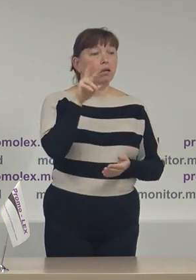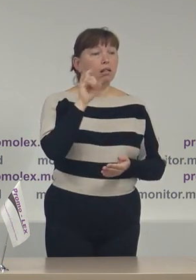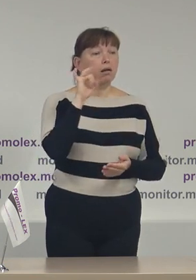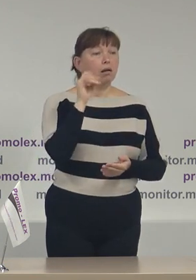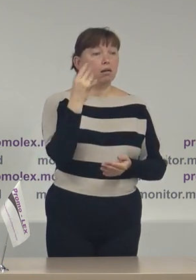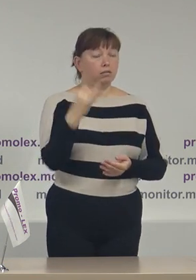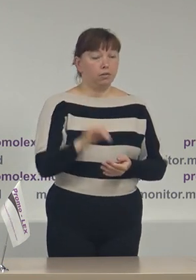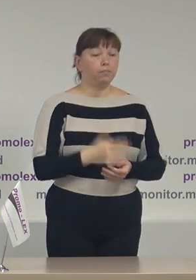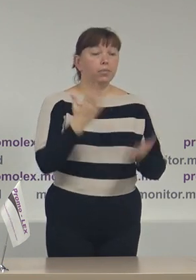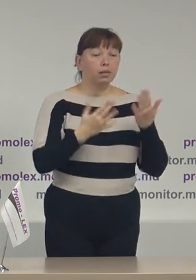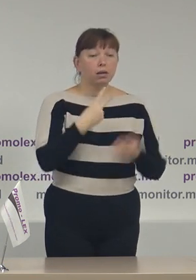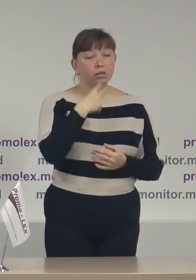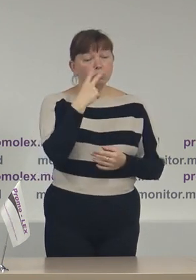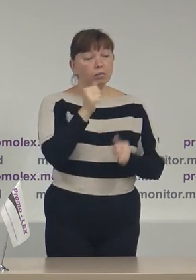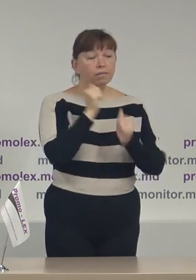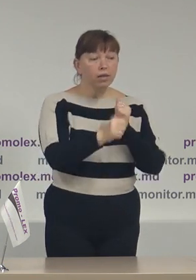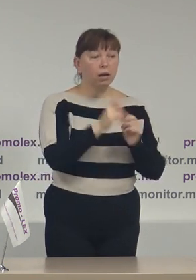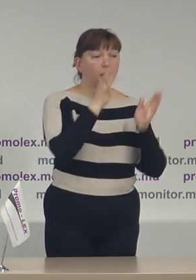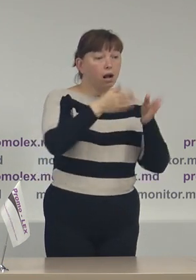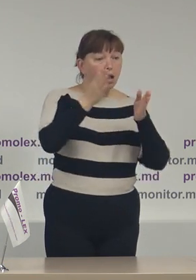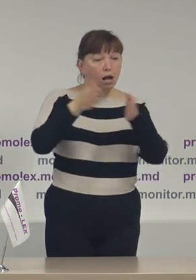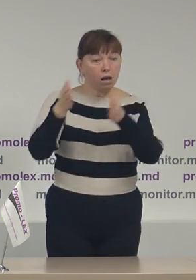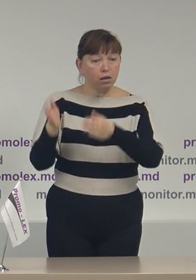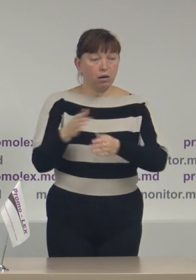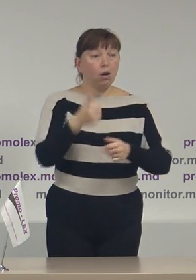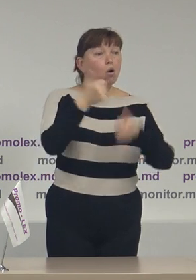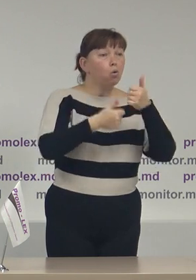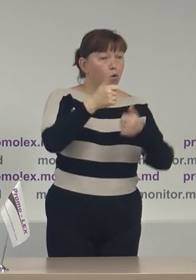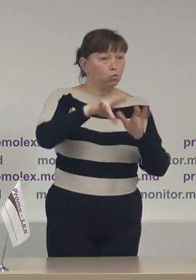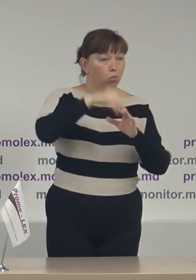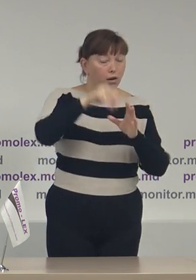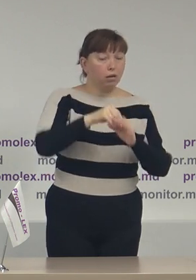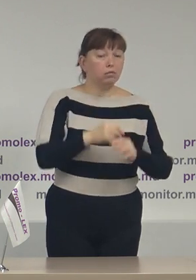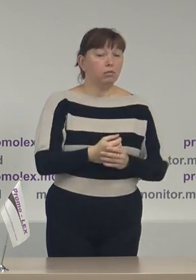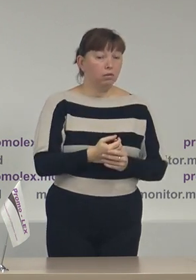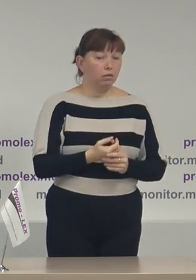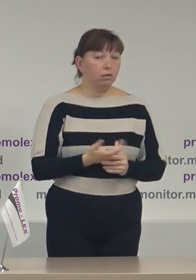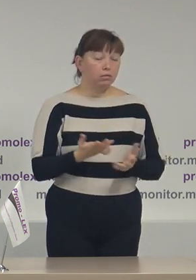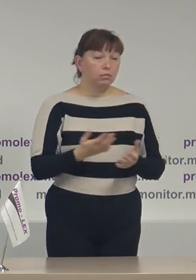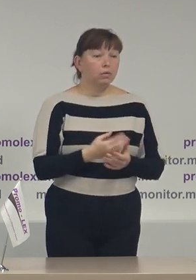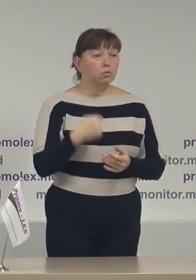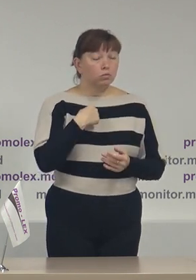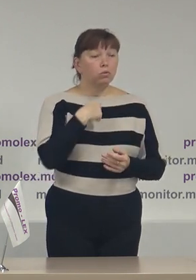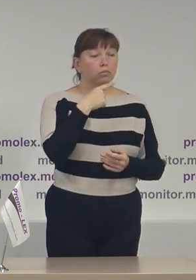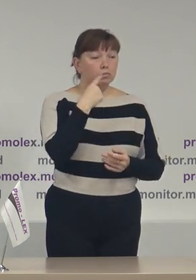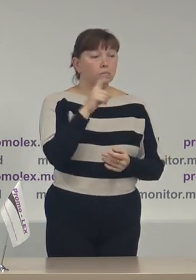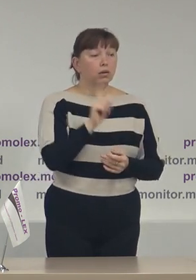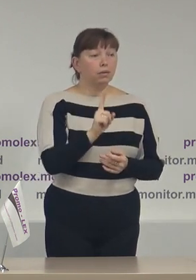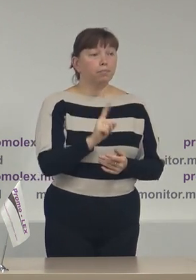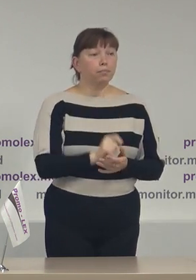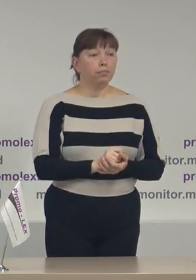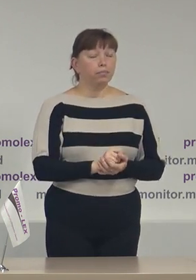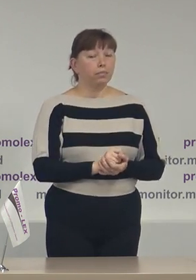Dacă să ne uităm pe fiecare concurent, aparent estimările noastre menționează următoarele.